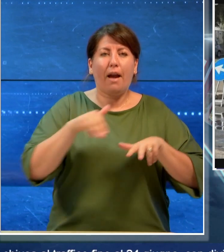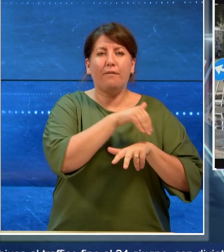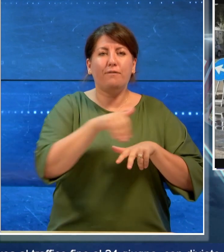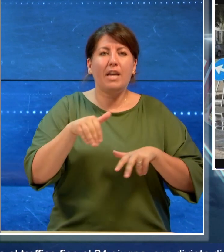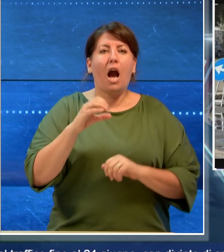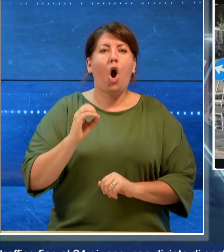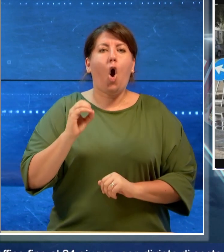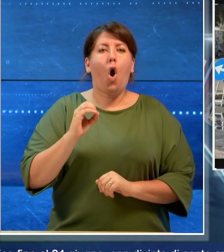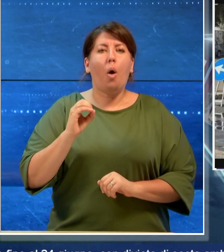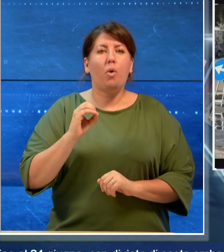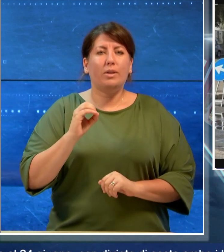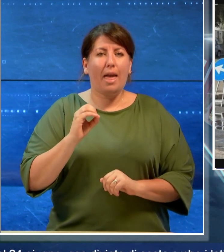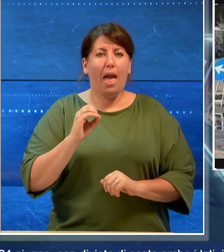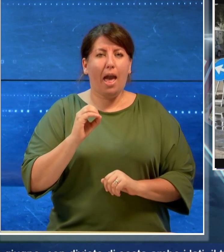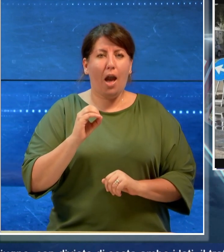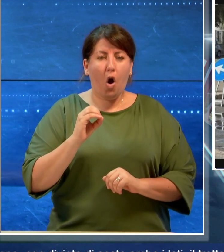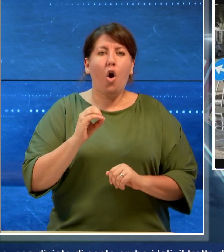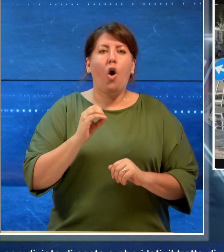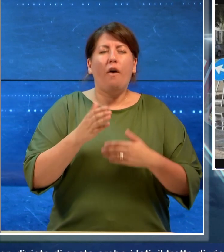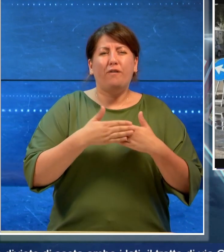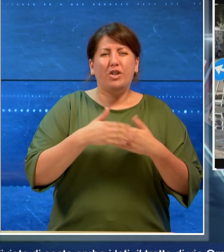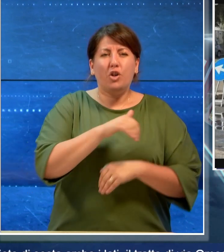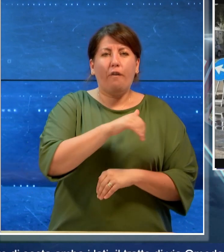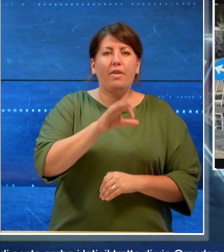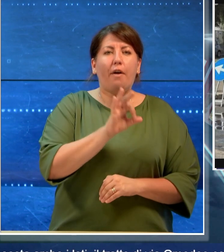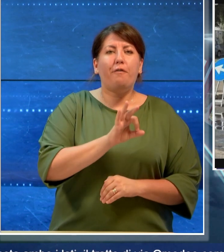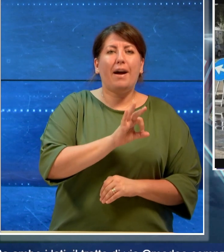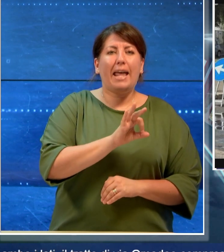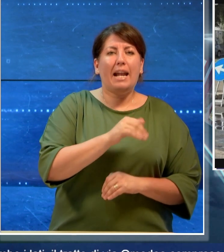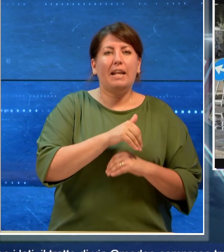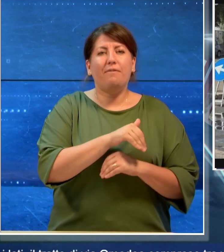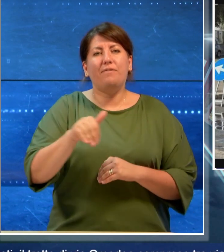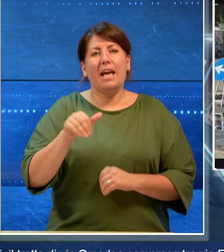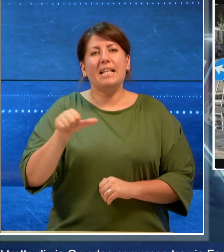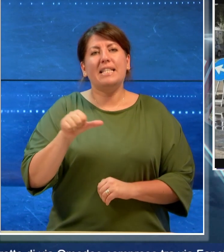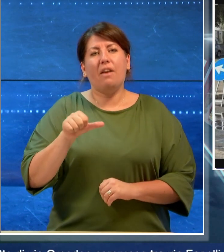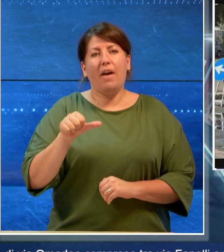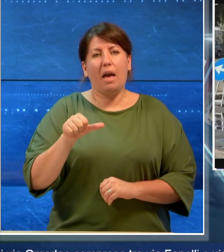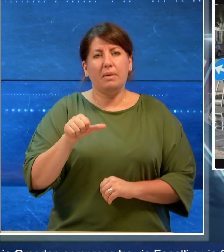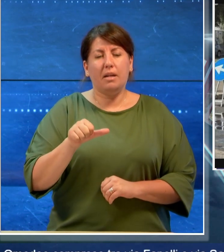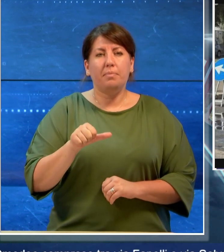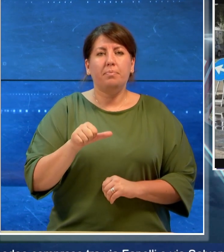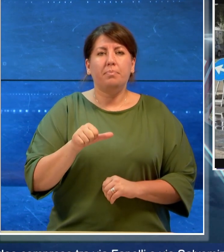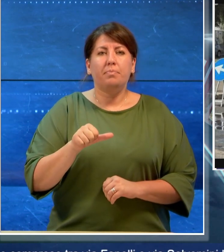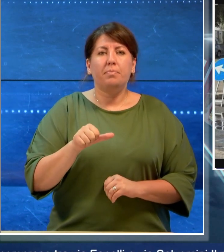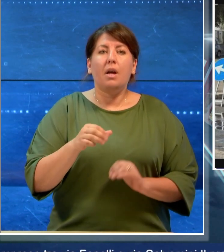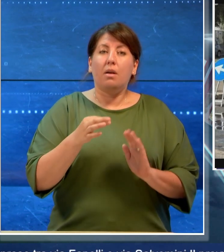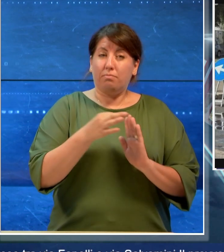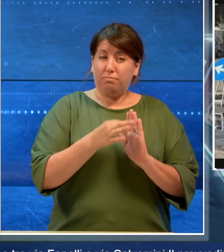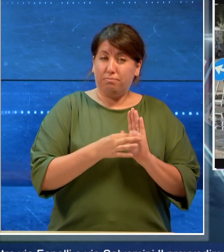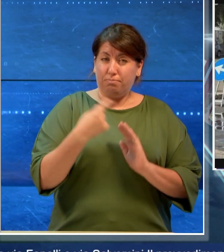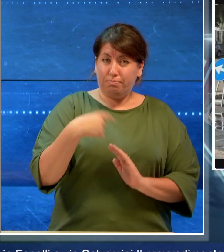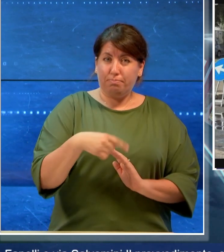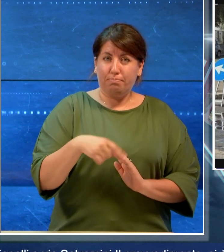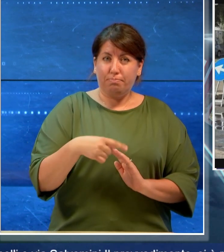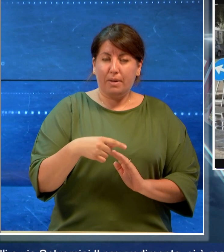di via Omodeo compreso tra via Fanelli e via Salvemini. Il provvedimento si è reso necessario